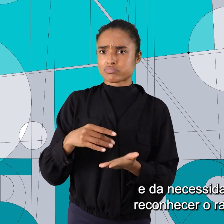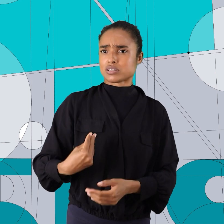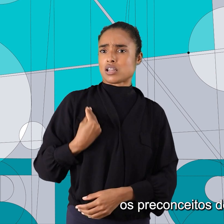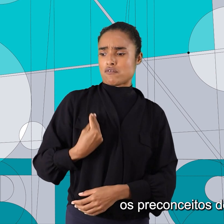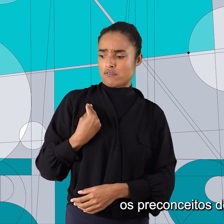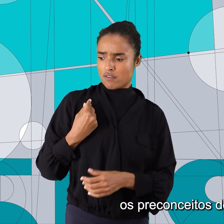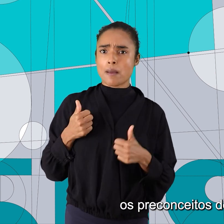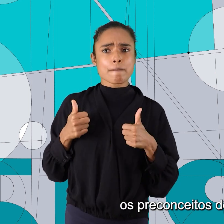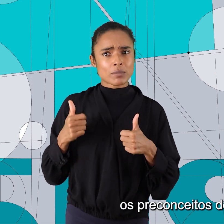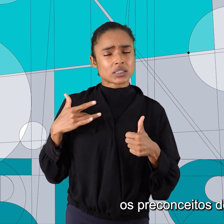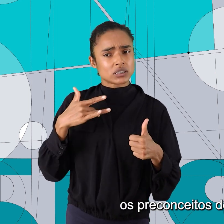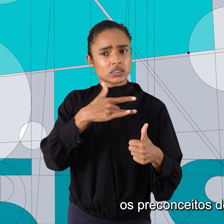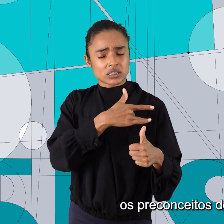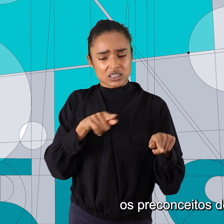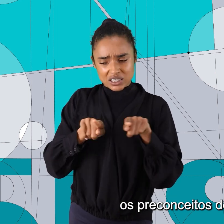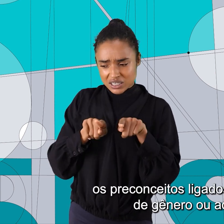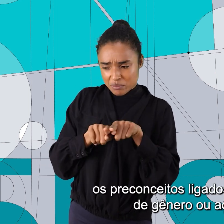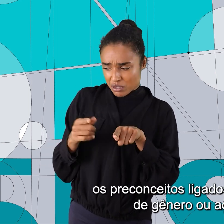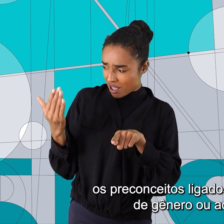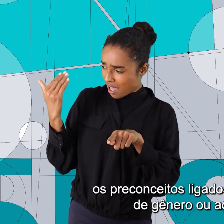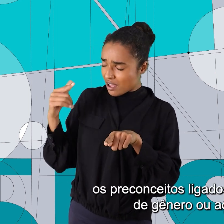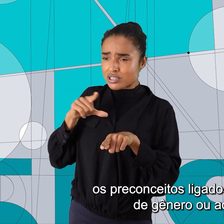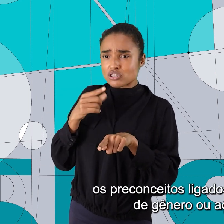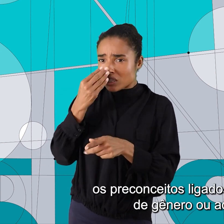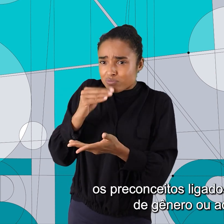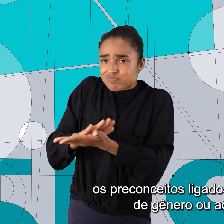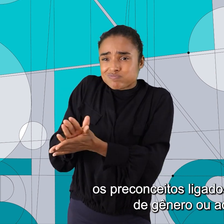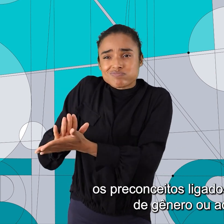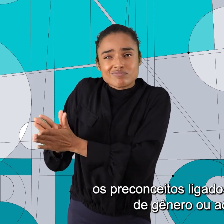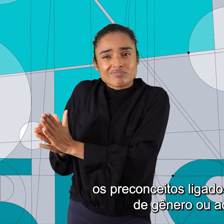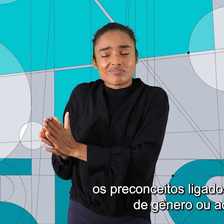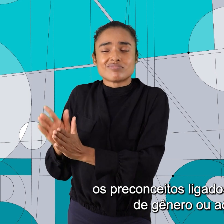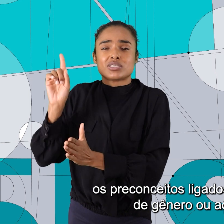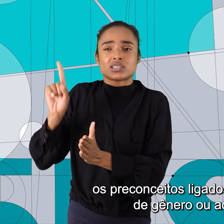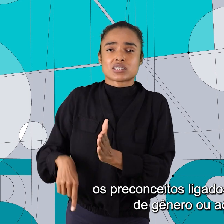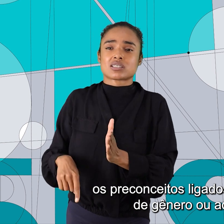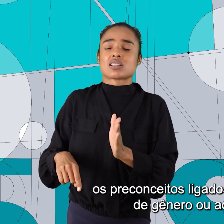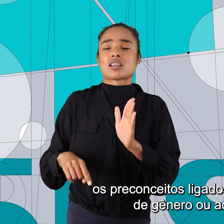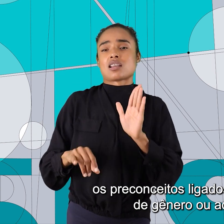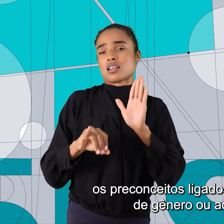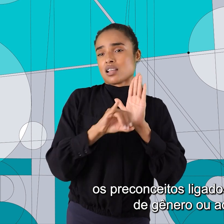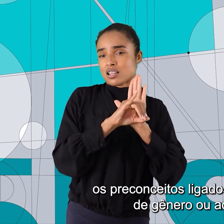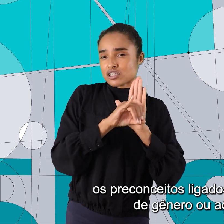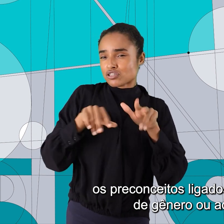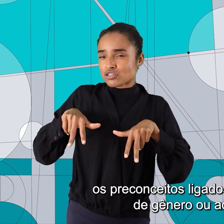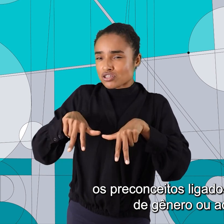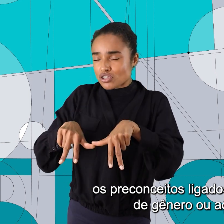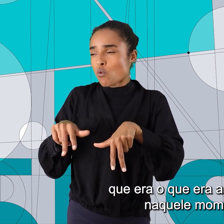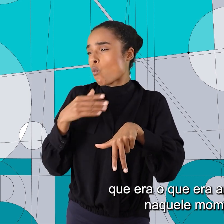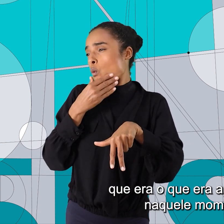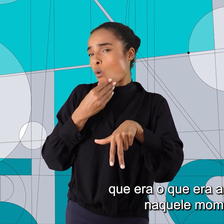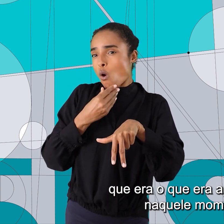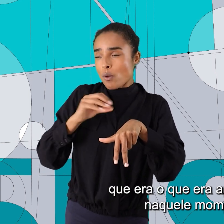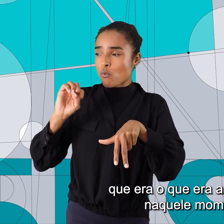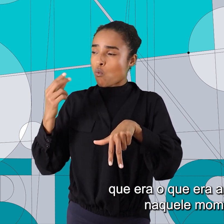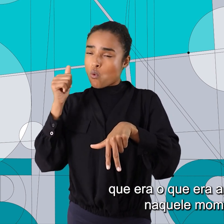racismo, os preconceitos de origem, os preconceitos ligados à identidade de gênero ou ao sexo,